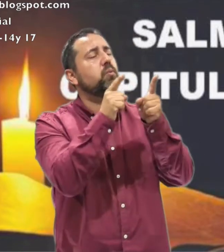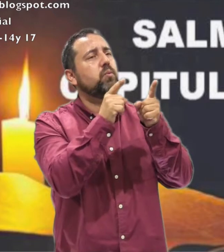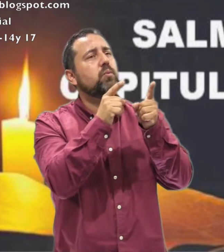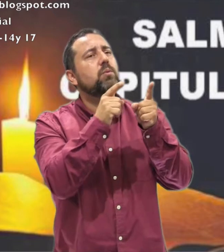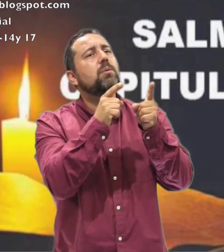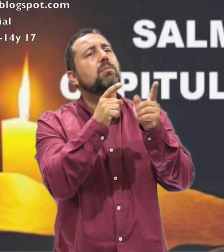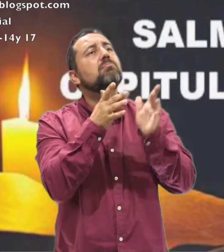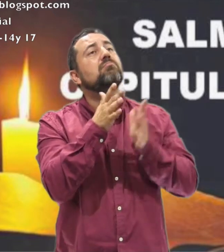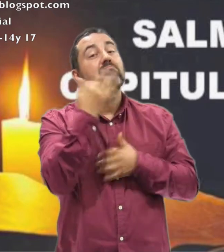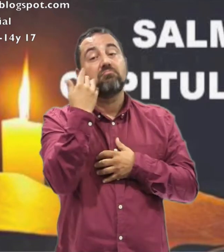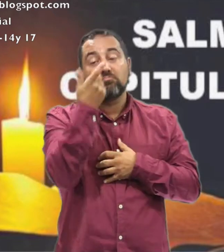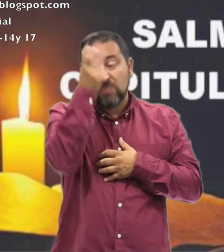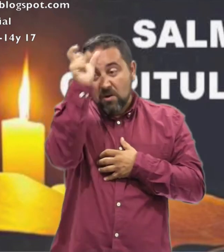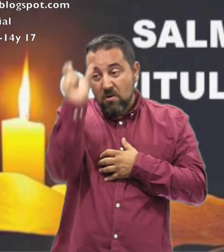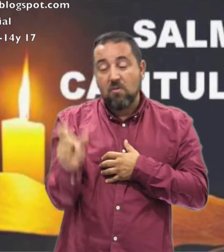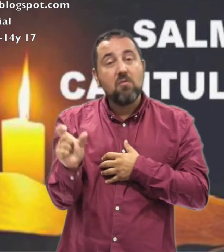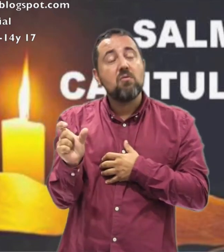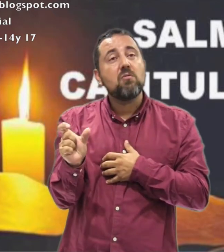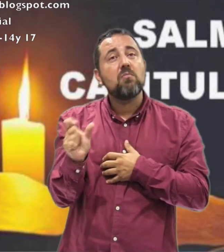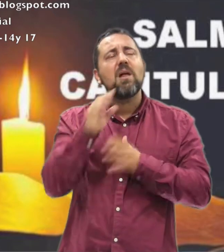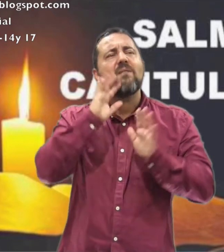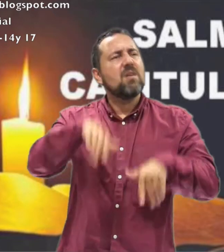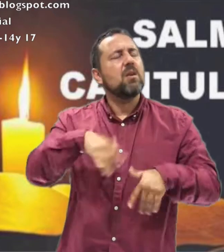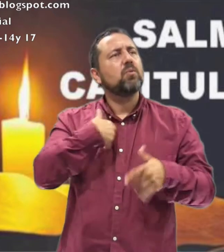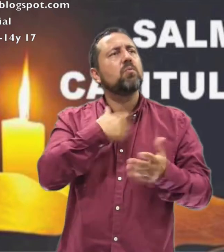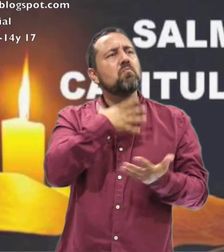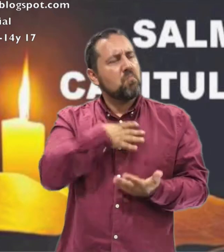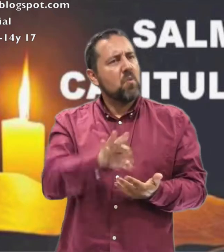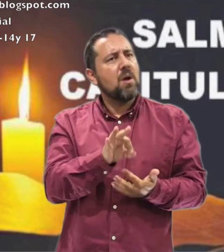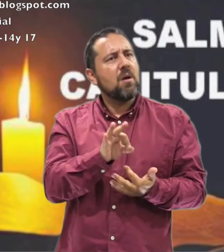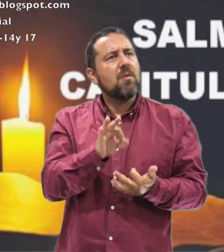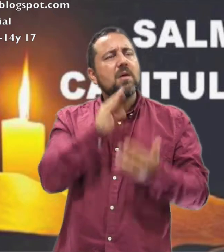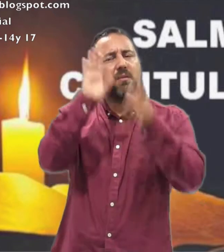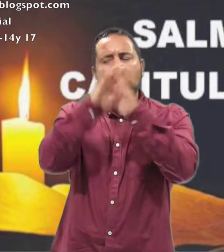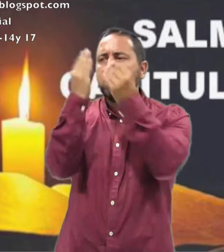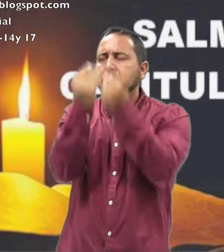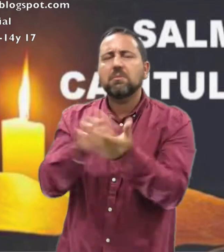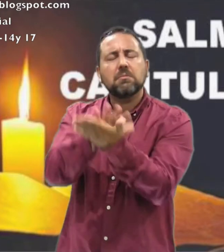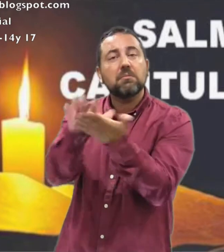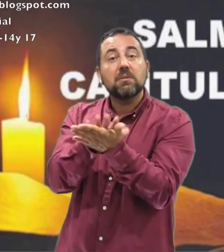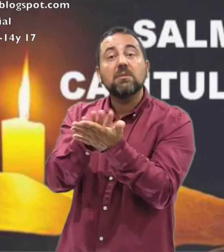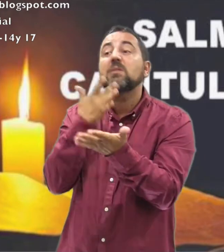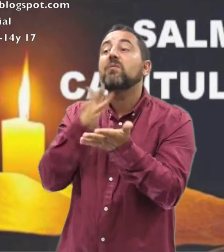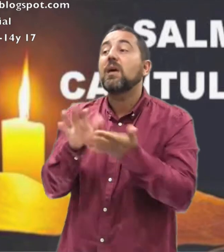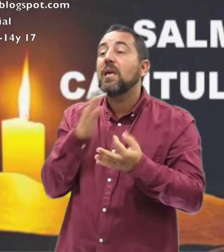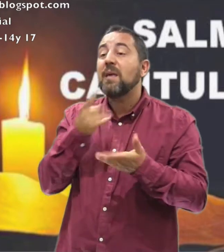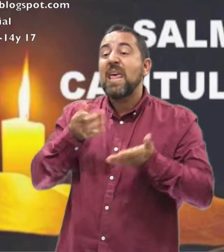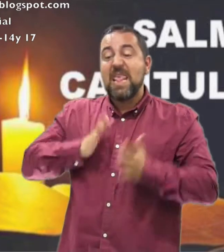Tú reduces al hombre a polvo Diciendo